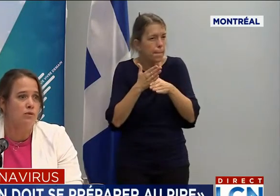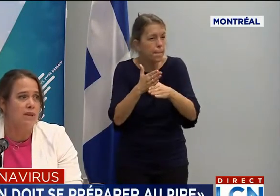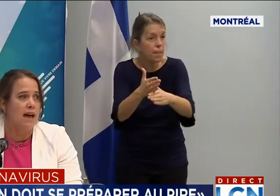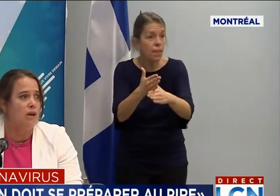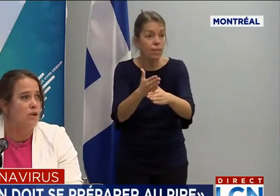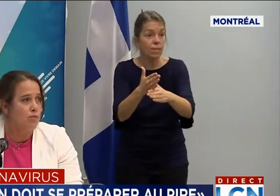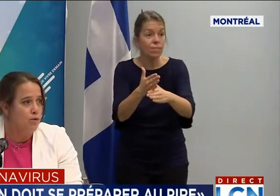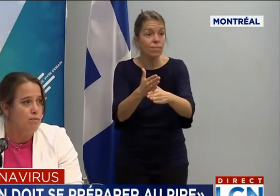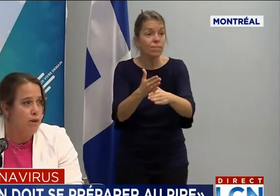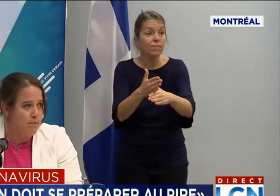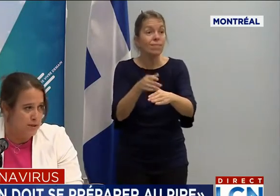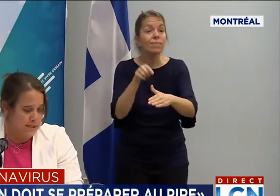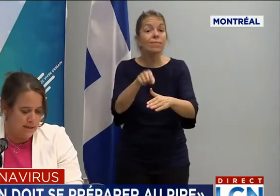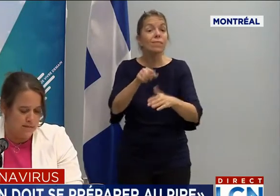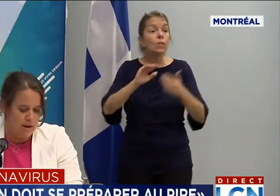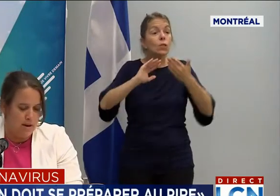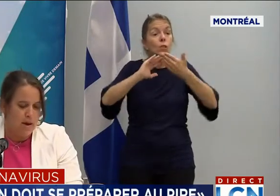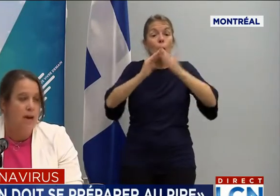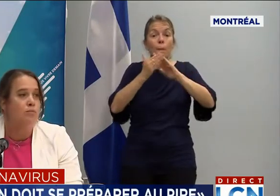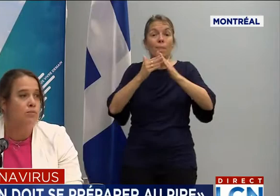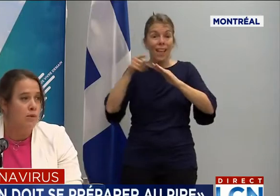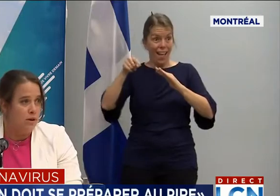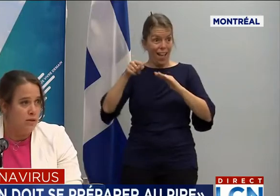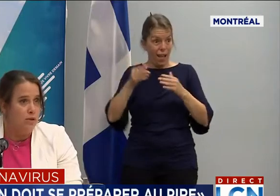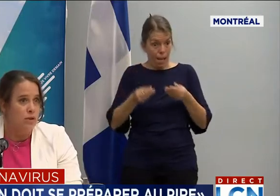communautaire le plus bas possible